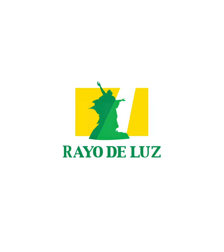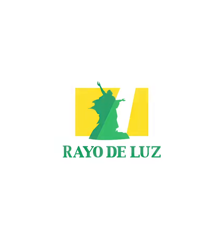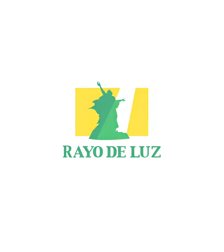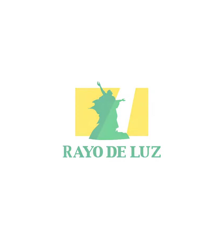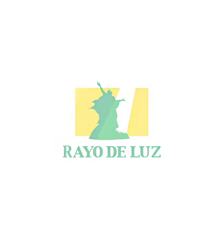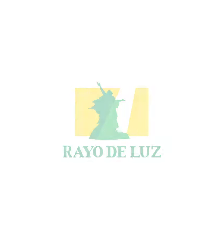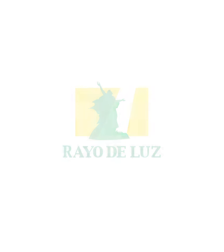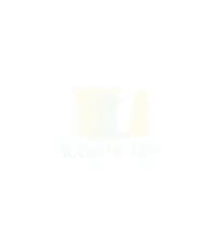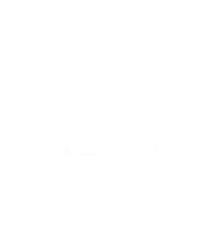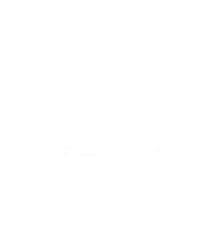Gracias por ver el video.